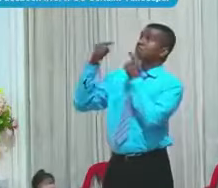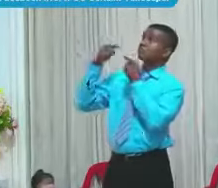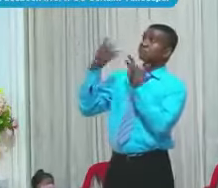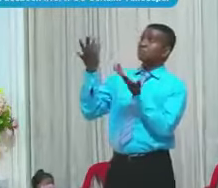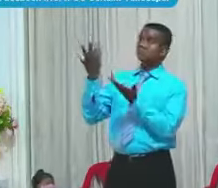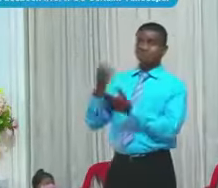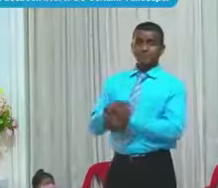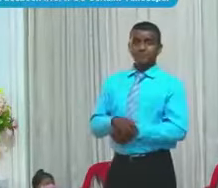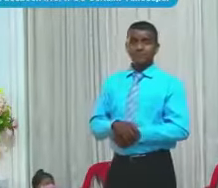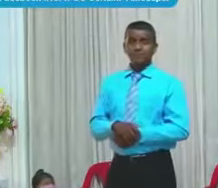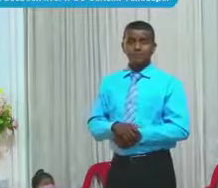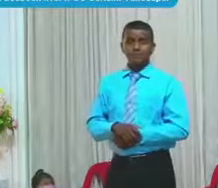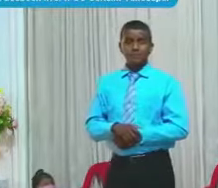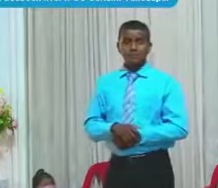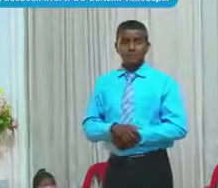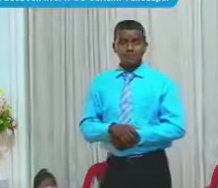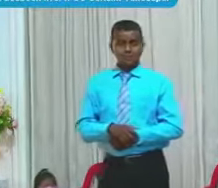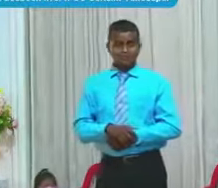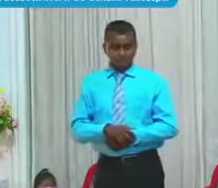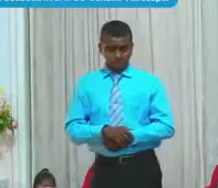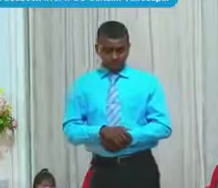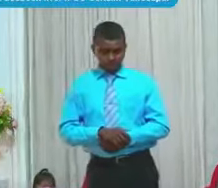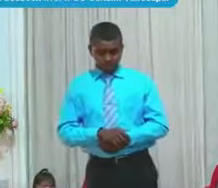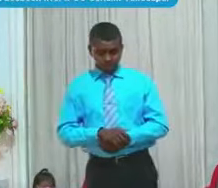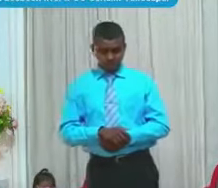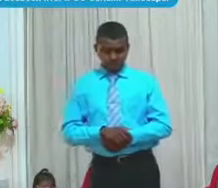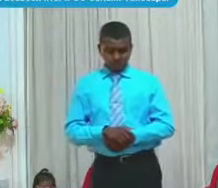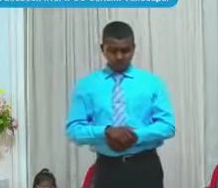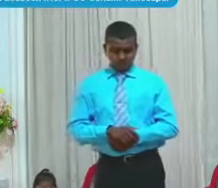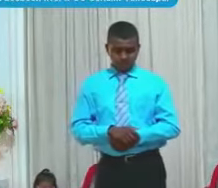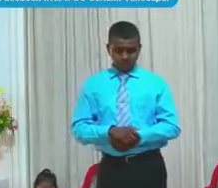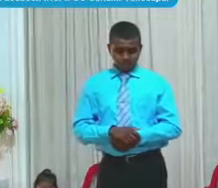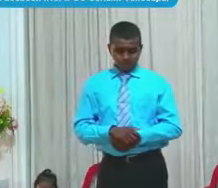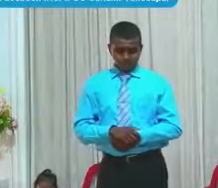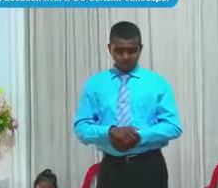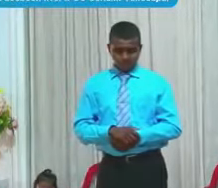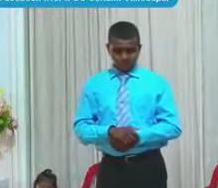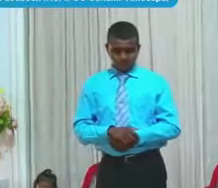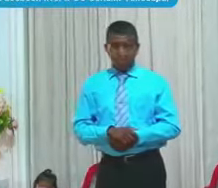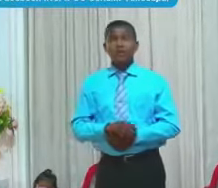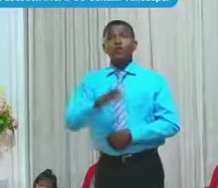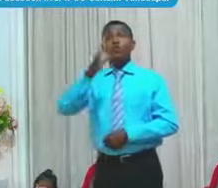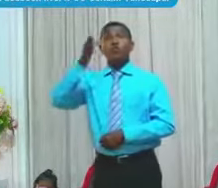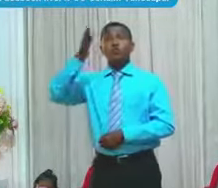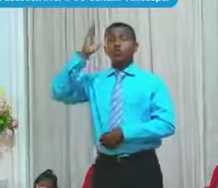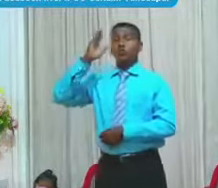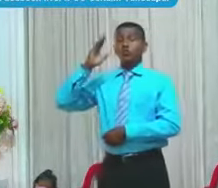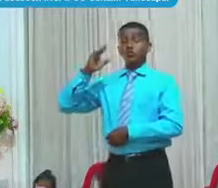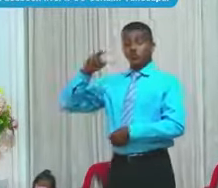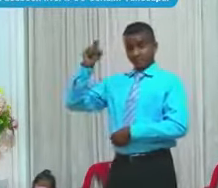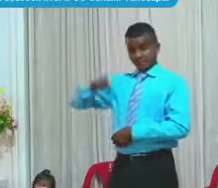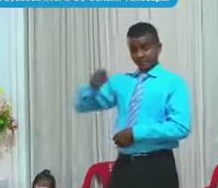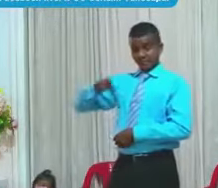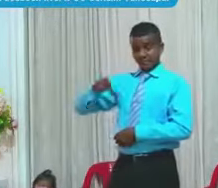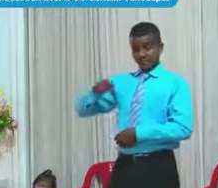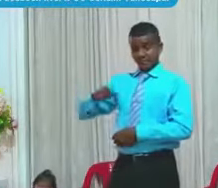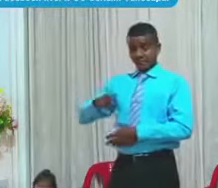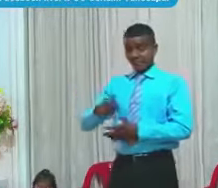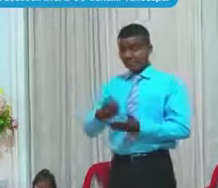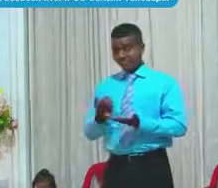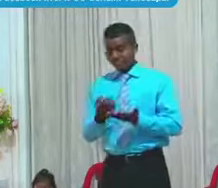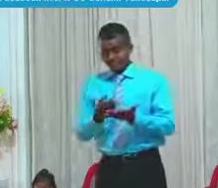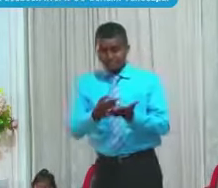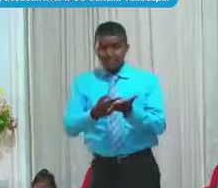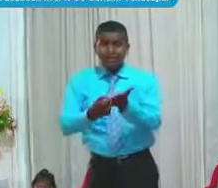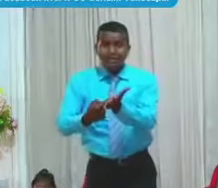Sin embargo A pesar de que Él no necesita Darle cuenta A nadie En una O